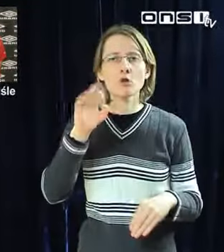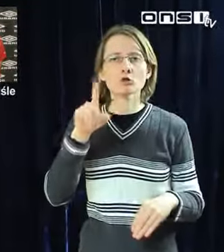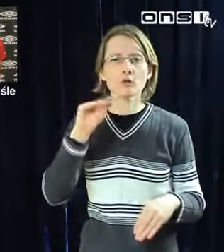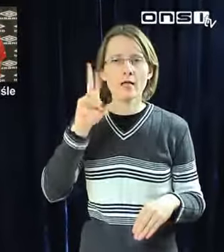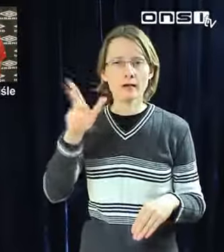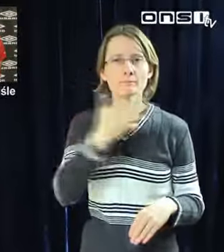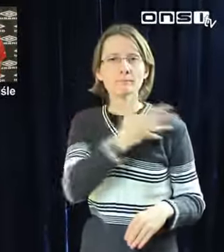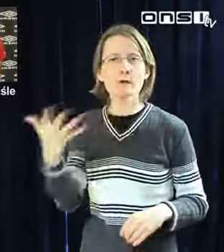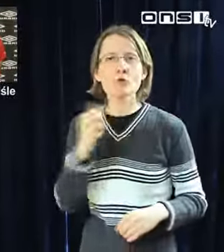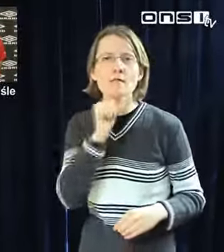w poniedziałki.